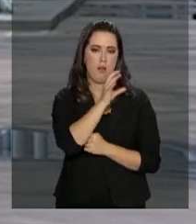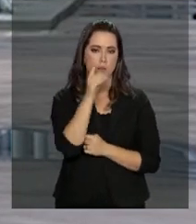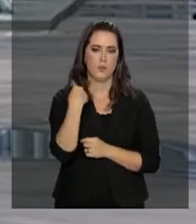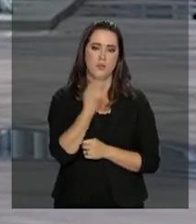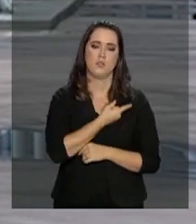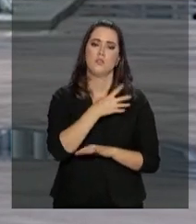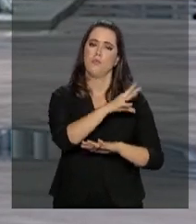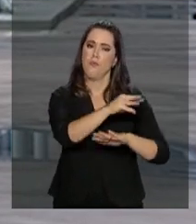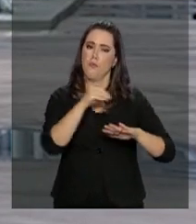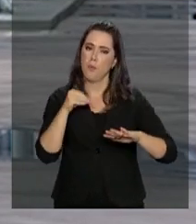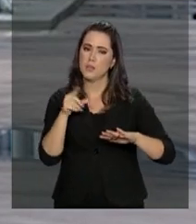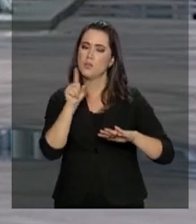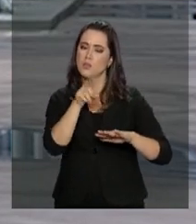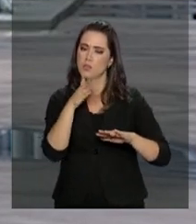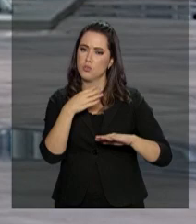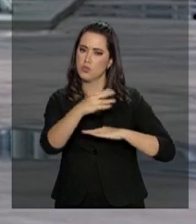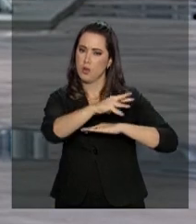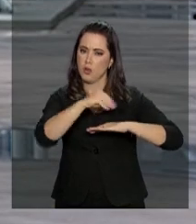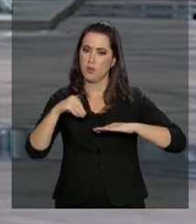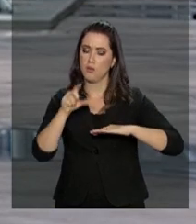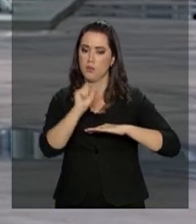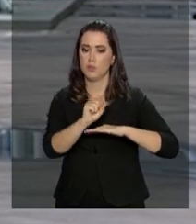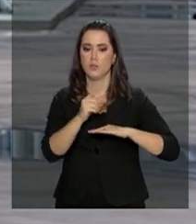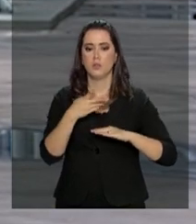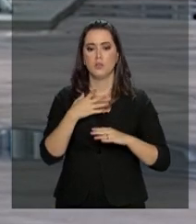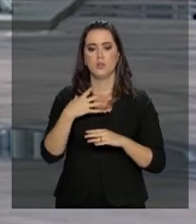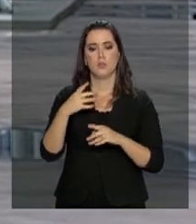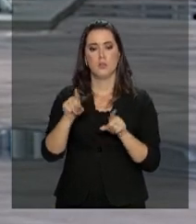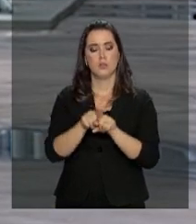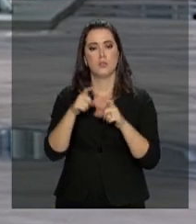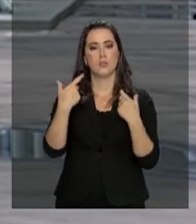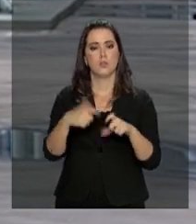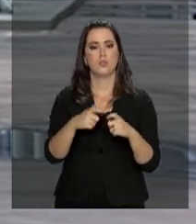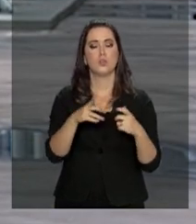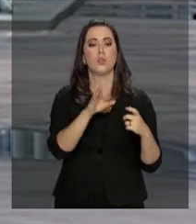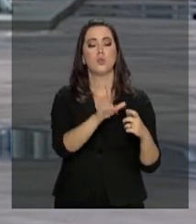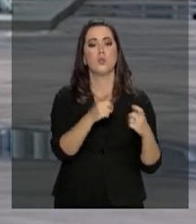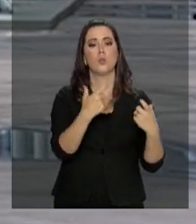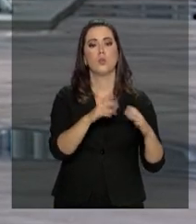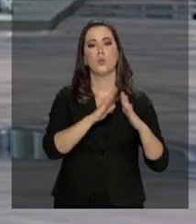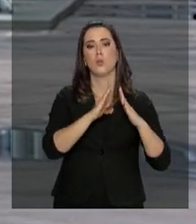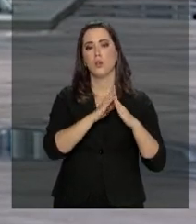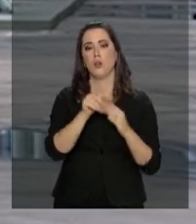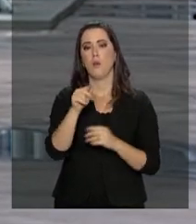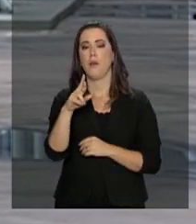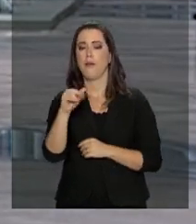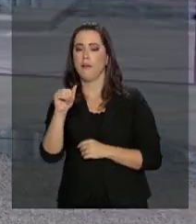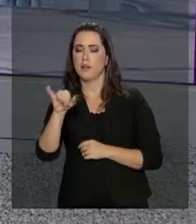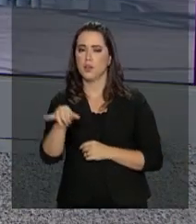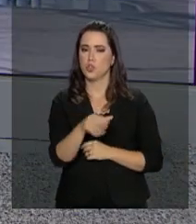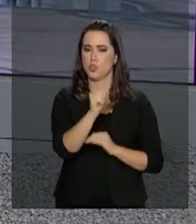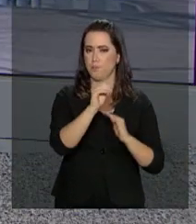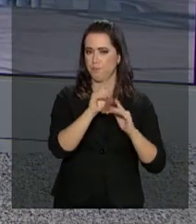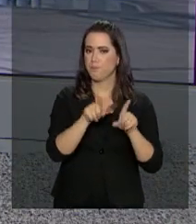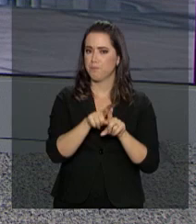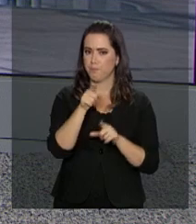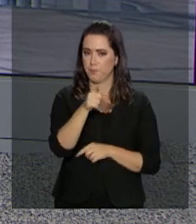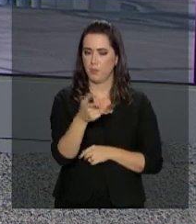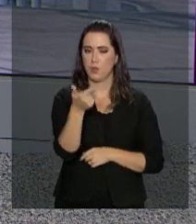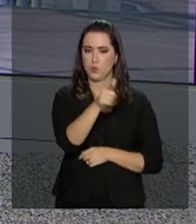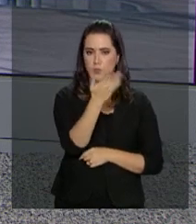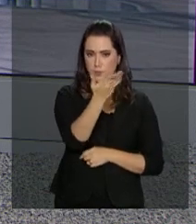informações, foram confirmadas agora há pouco, de que ele seguiu para a residência oficial da Granja do Torto. Alessandra, eu volto com você.